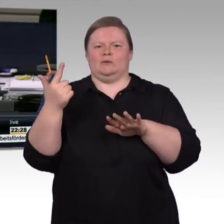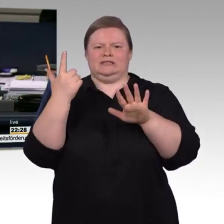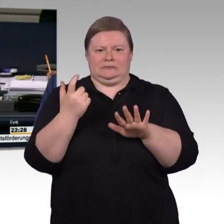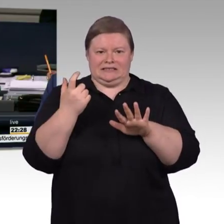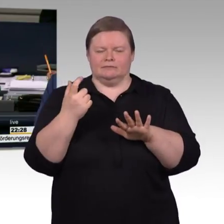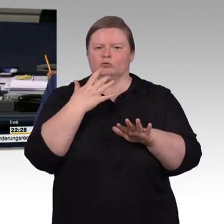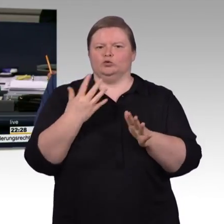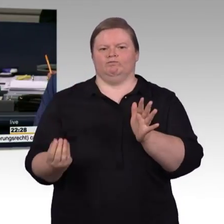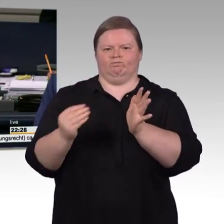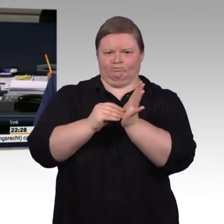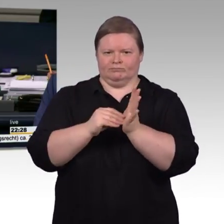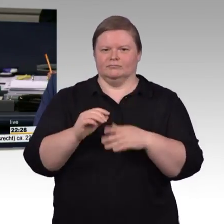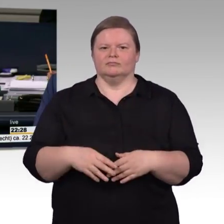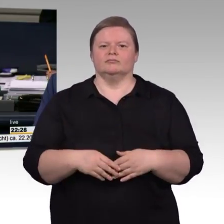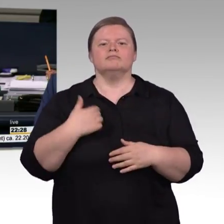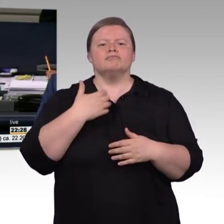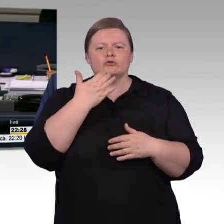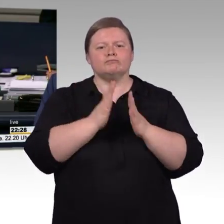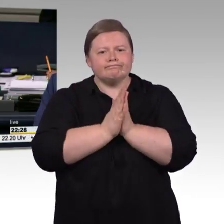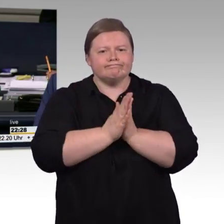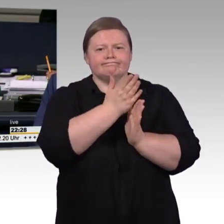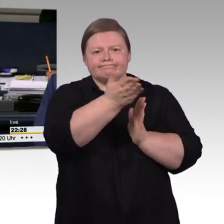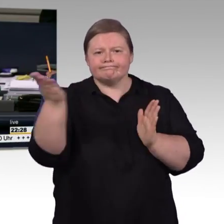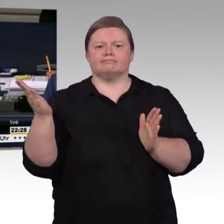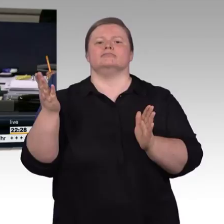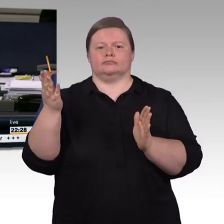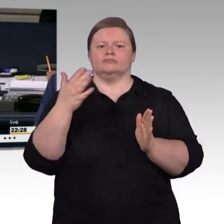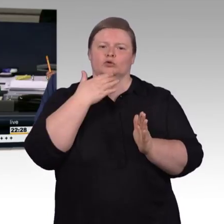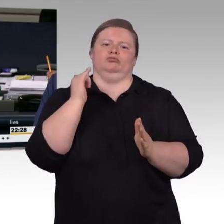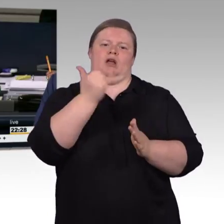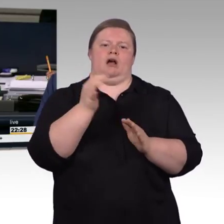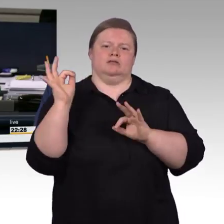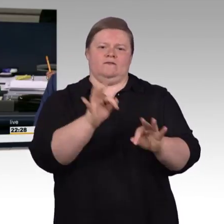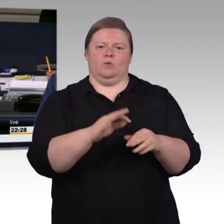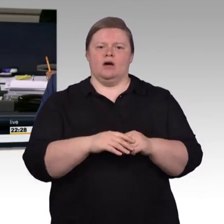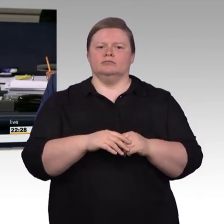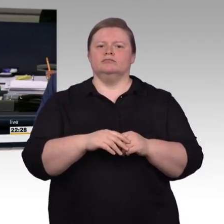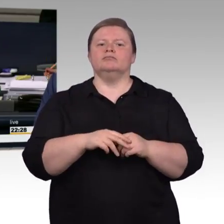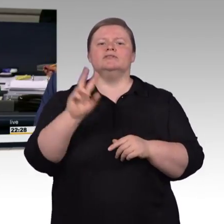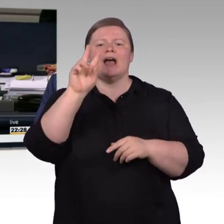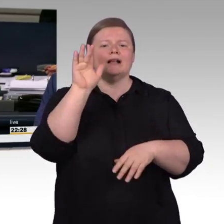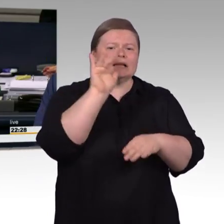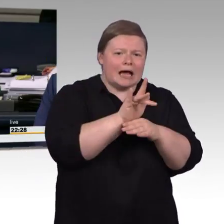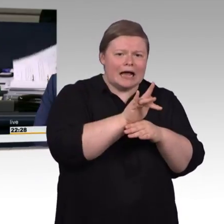CDU, CSU und FDP. Dagegen war die Linke, Bündnis 90 die Grünen und die AfD.